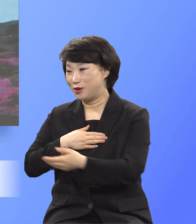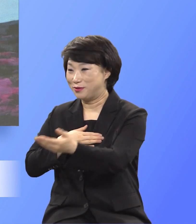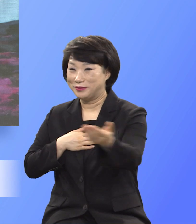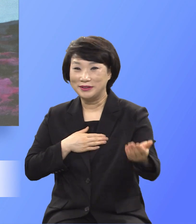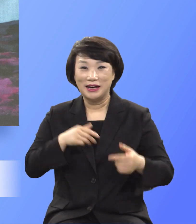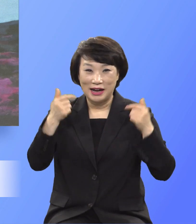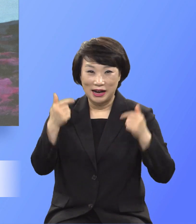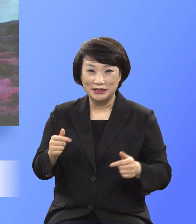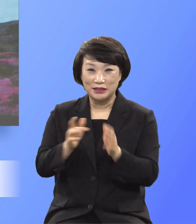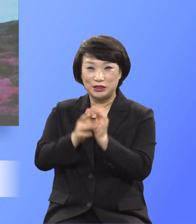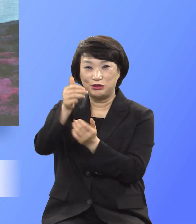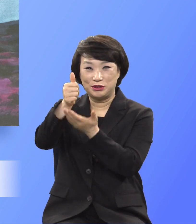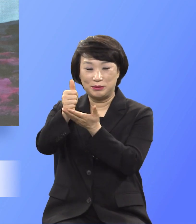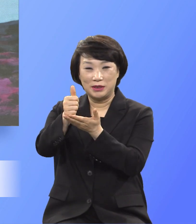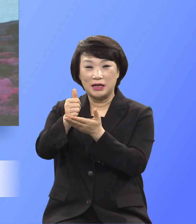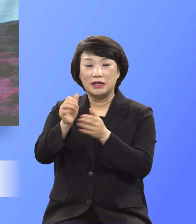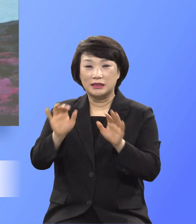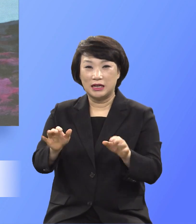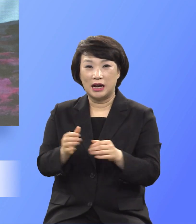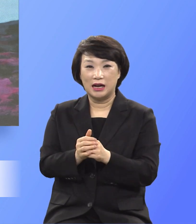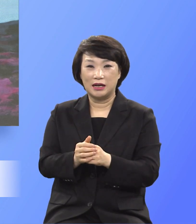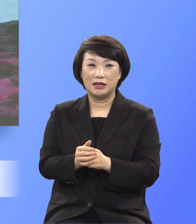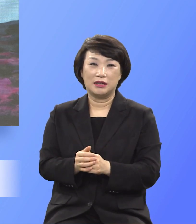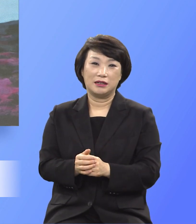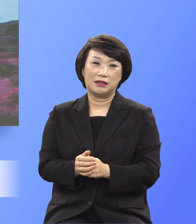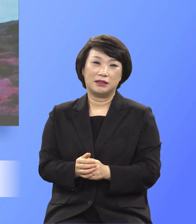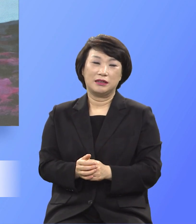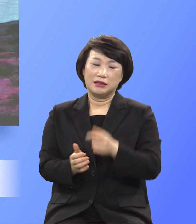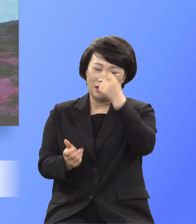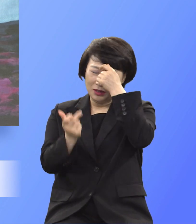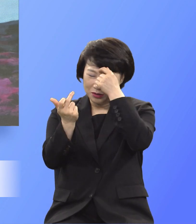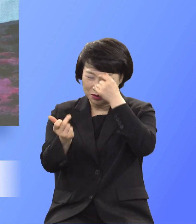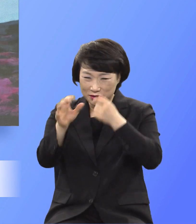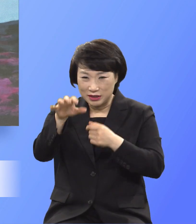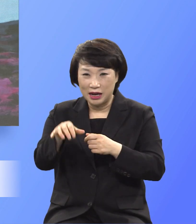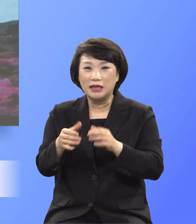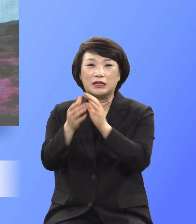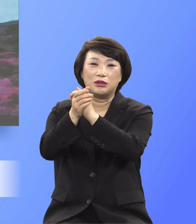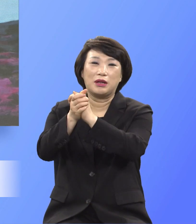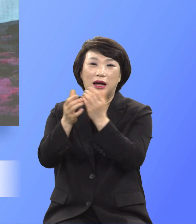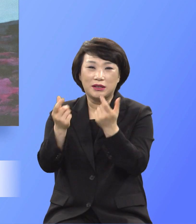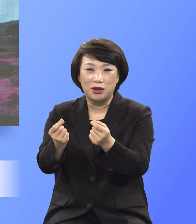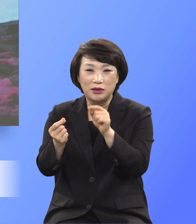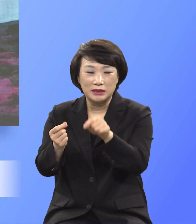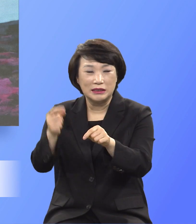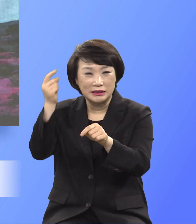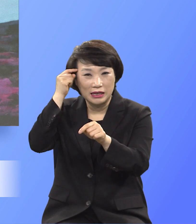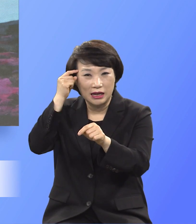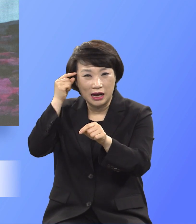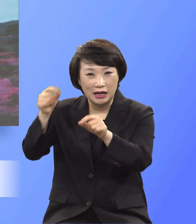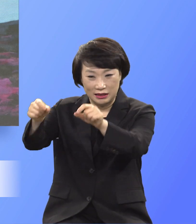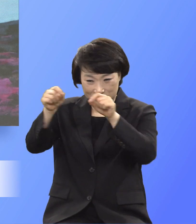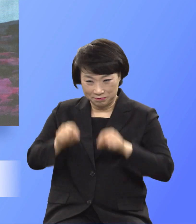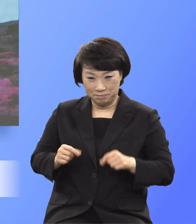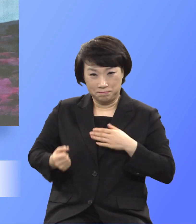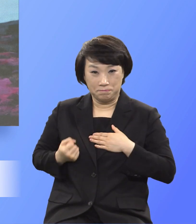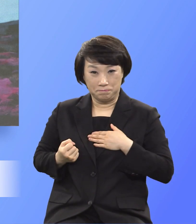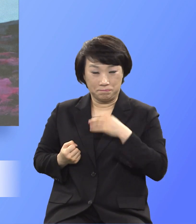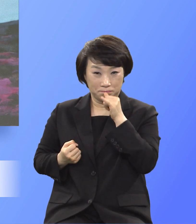예수님이 시크에 걸려 개섭만의 동산에서 기도하시던 그 정신 가지고 항상